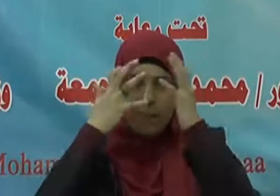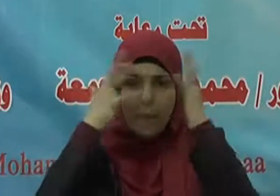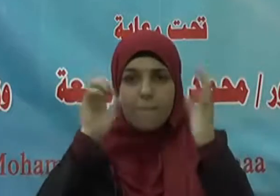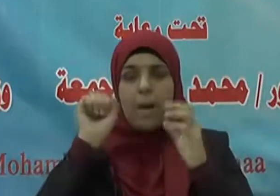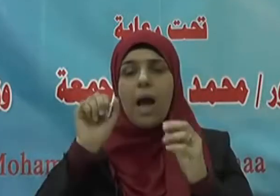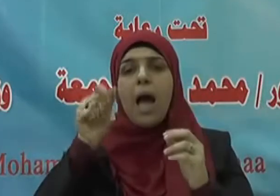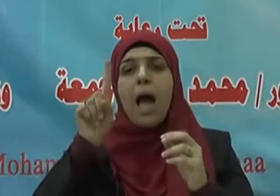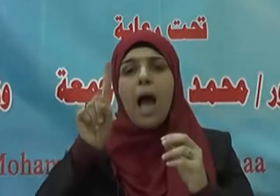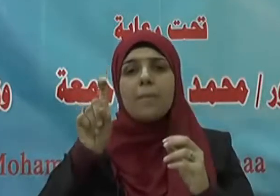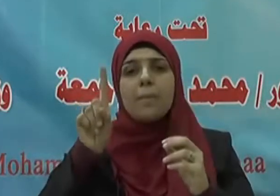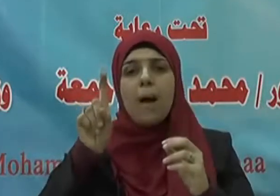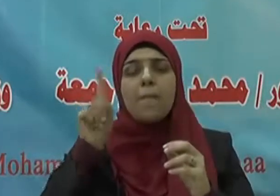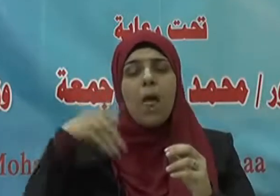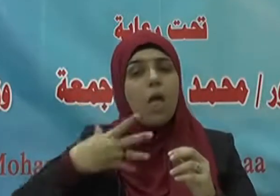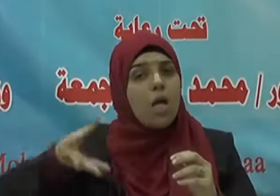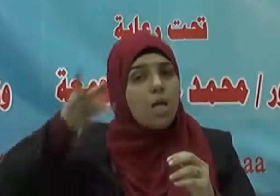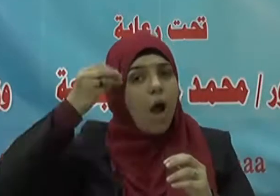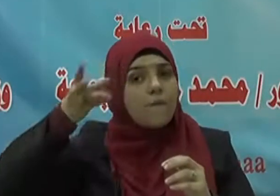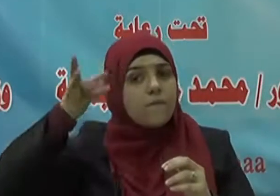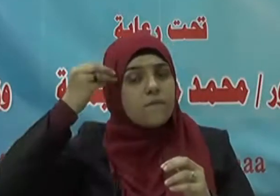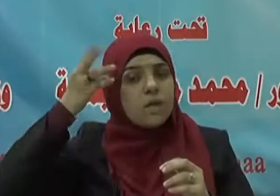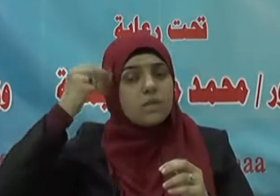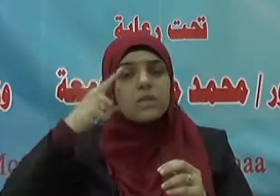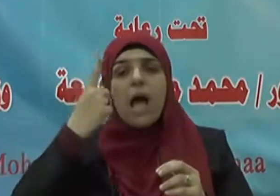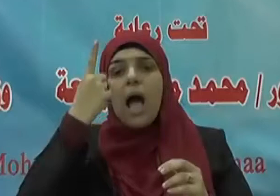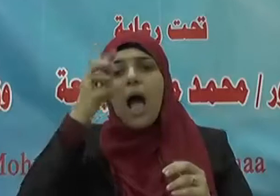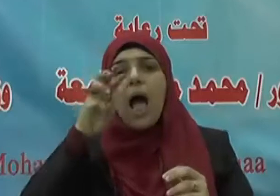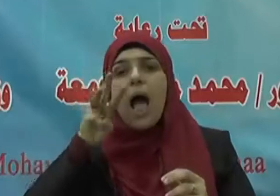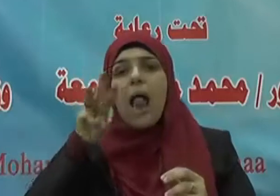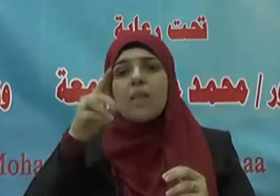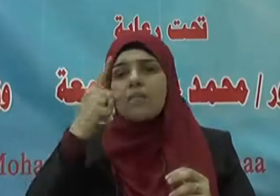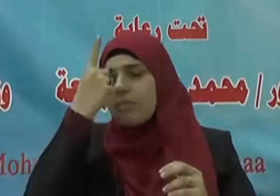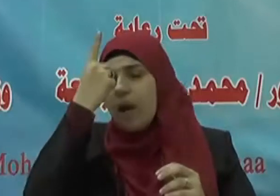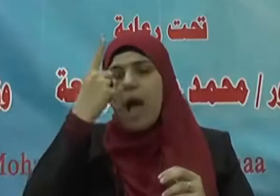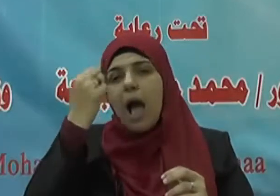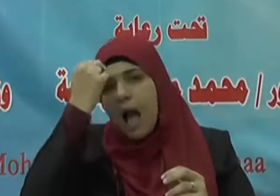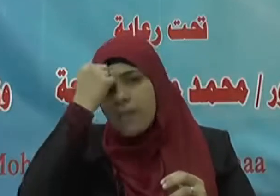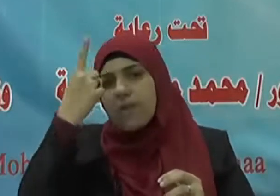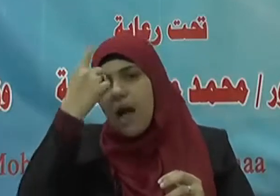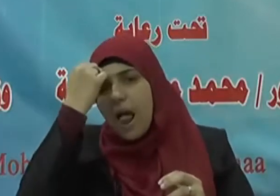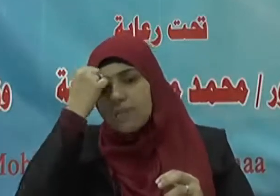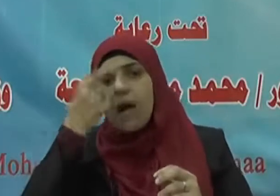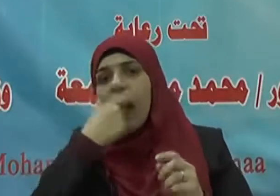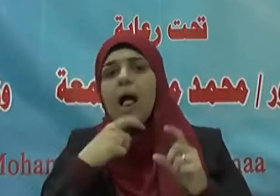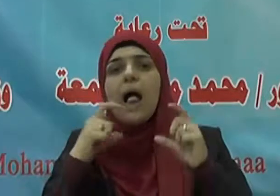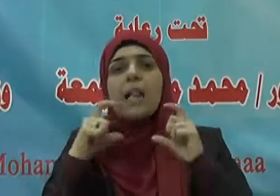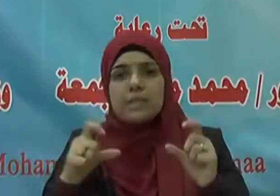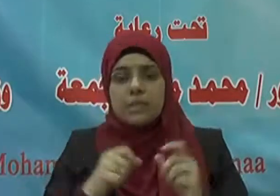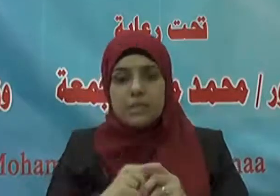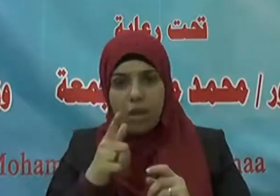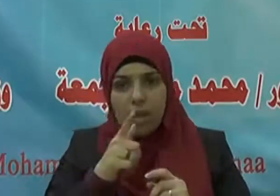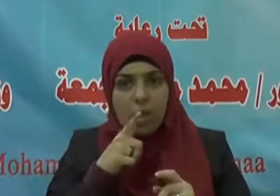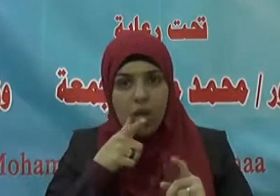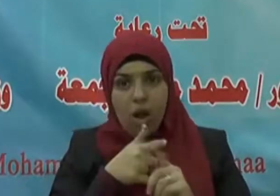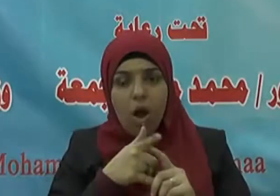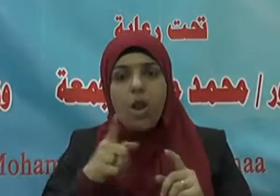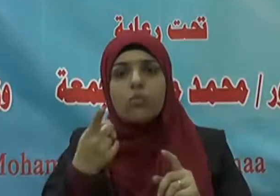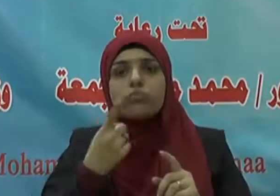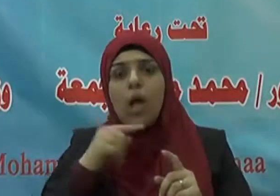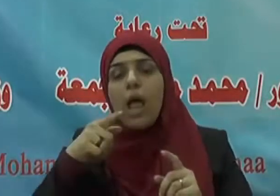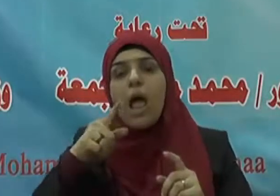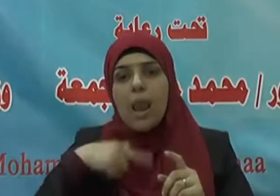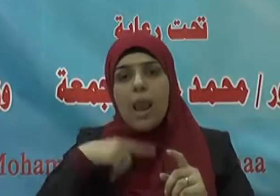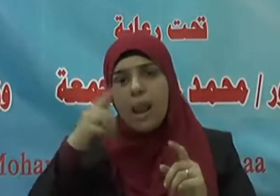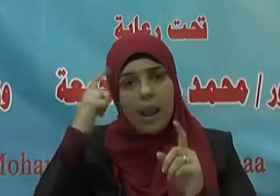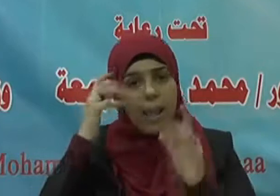رحمه الله يحفظ ألف ألف حديث وقيل كان